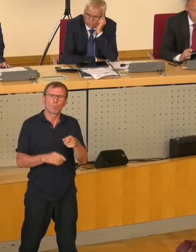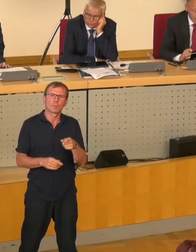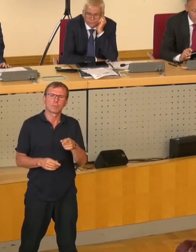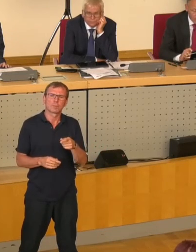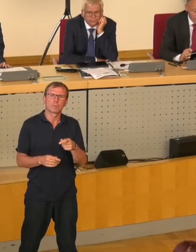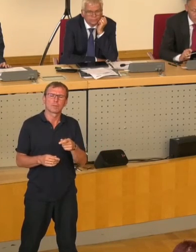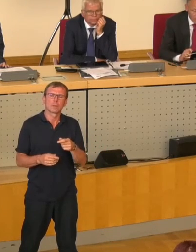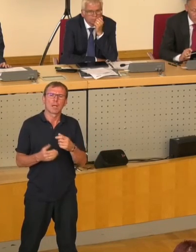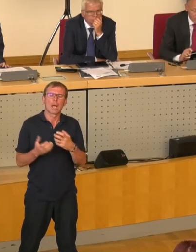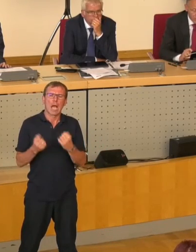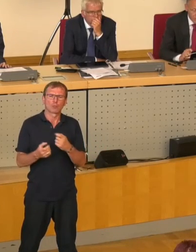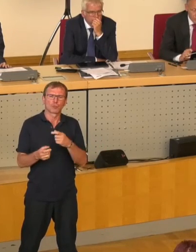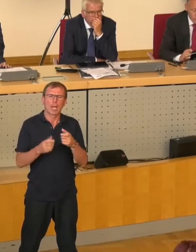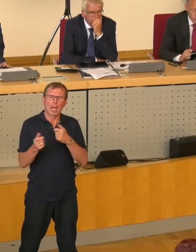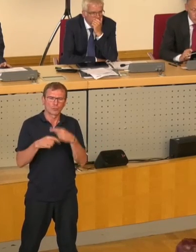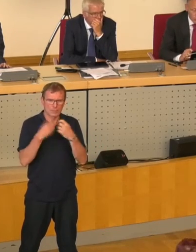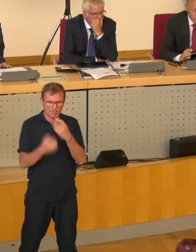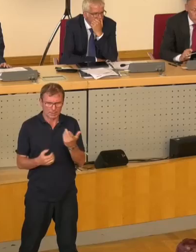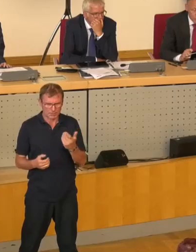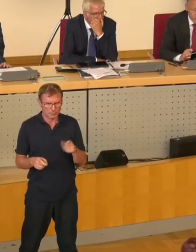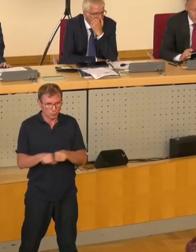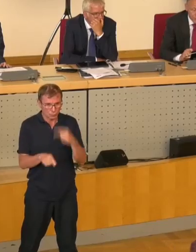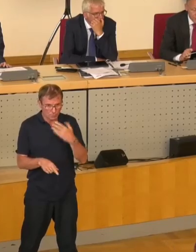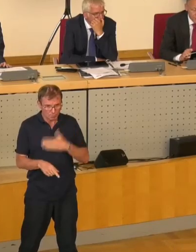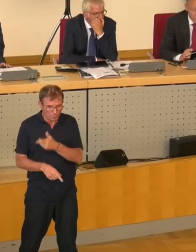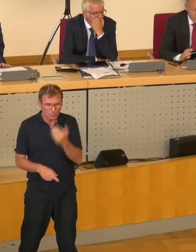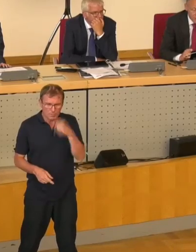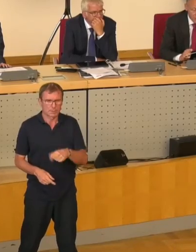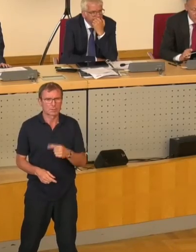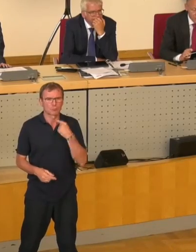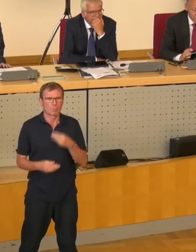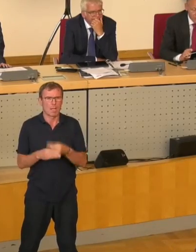federführenden Ausschussbericht. Wer dem zustimmen möchte, den bitte ich jetzt um sein Stimmzeichen.